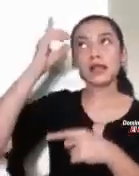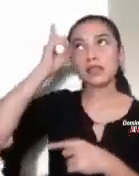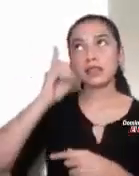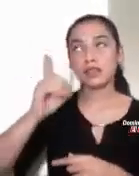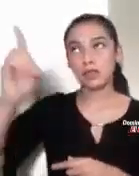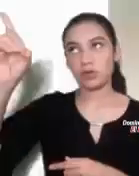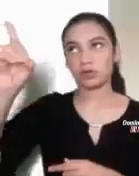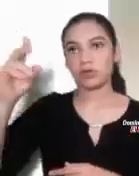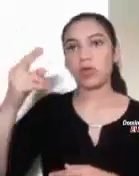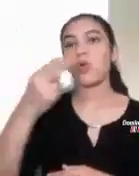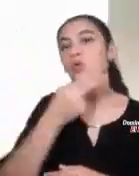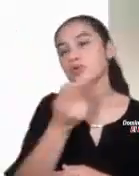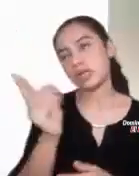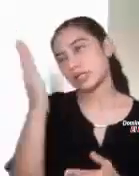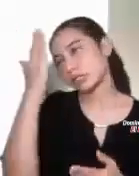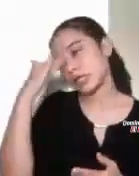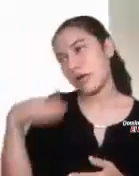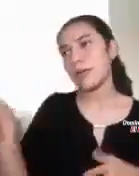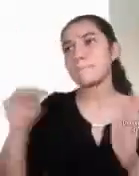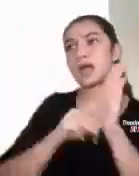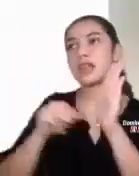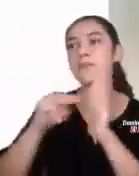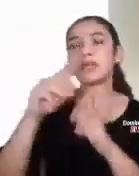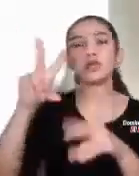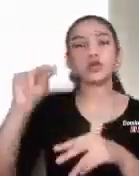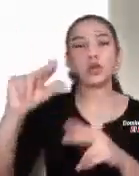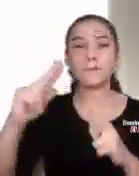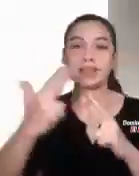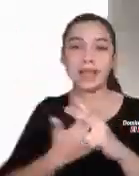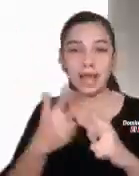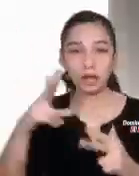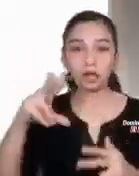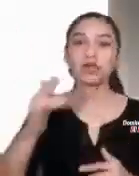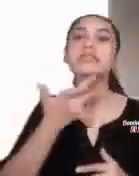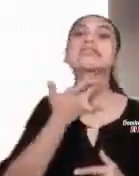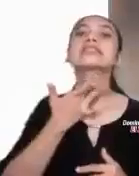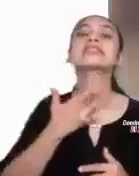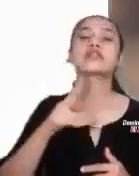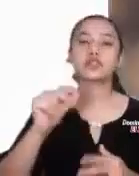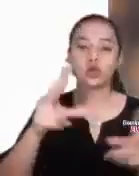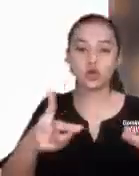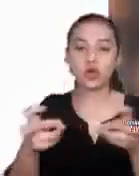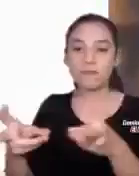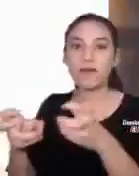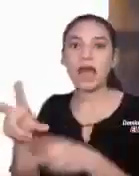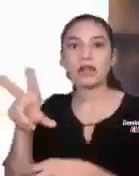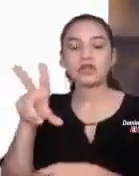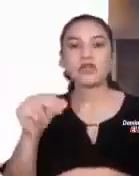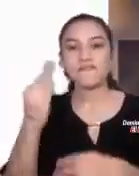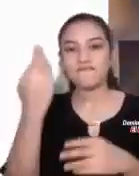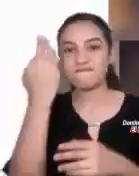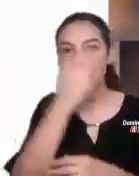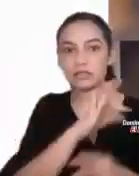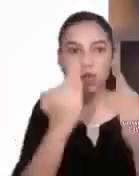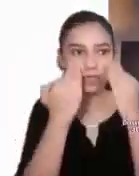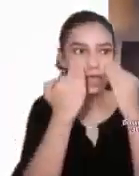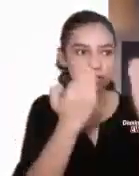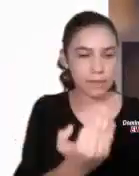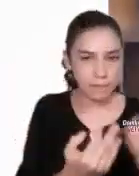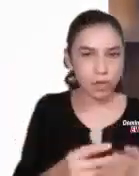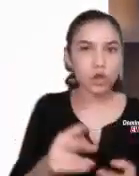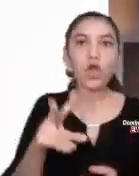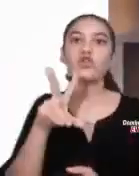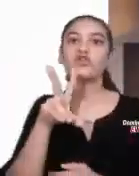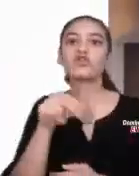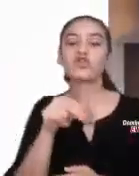Ya sabes los mandamientos, no matarás, no cometerás adulterio, no robarás, no levantarás falso testimonio, no